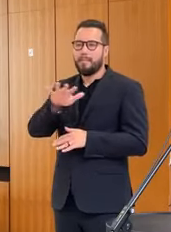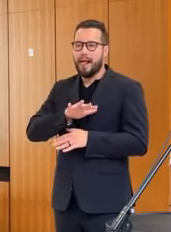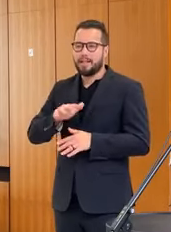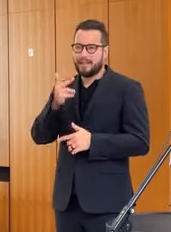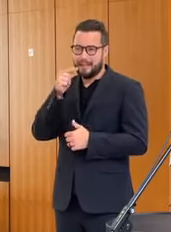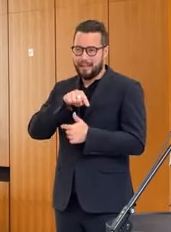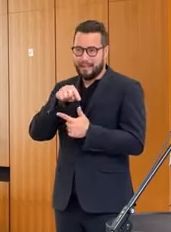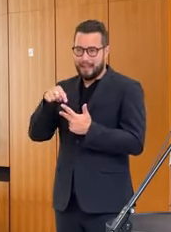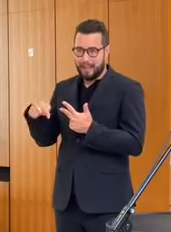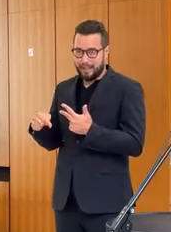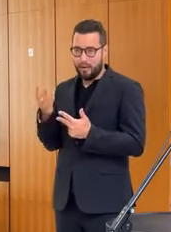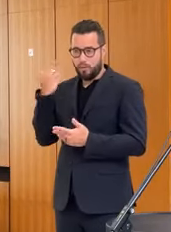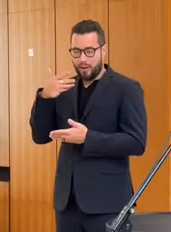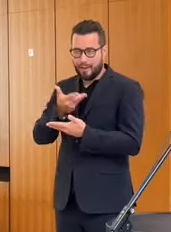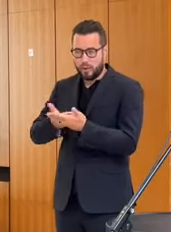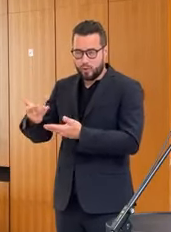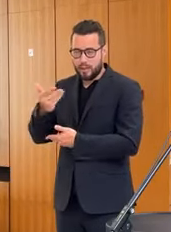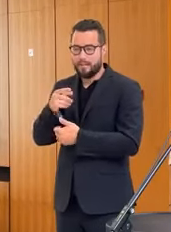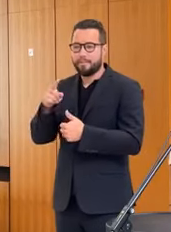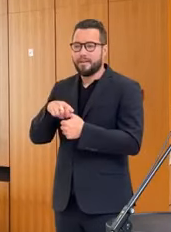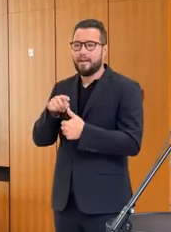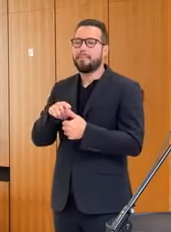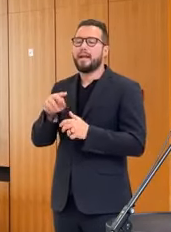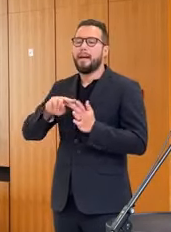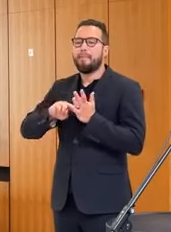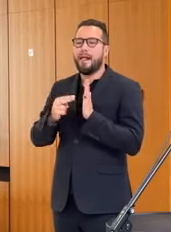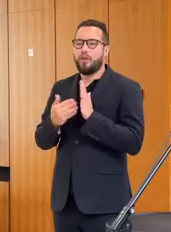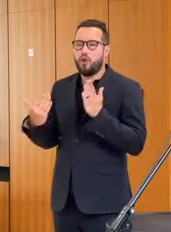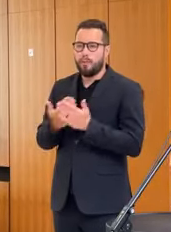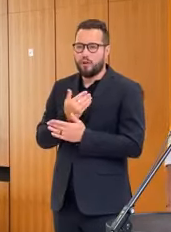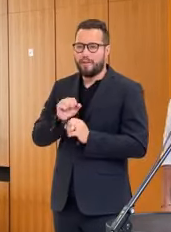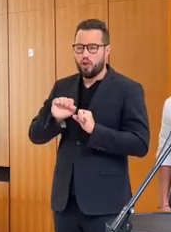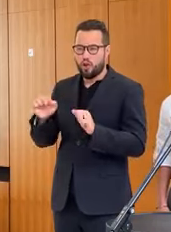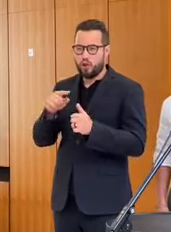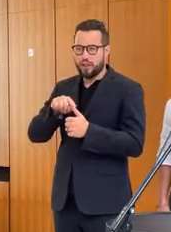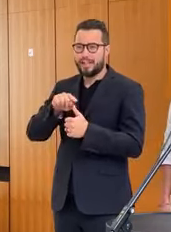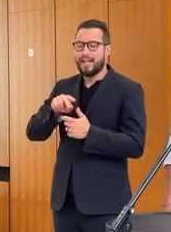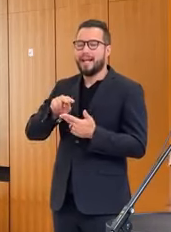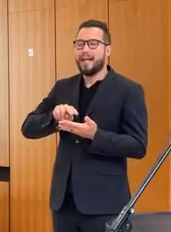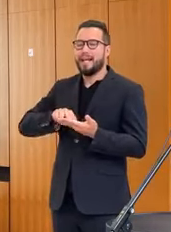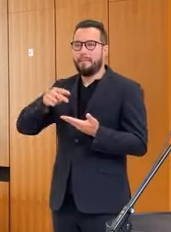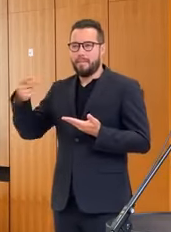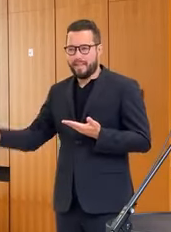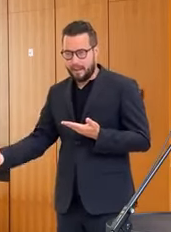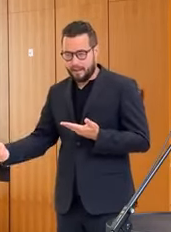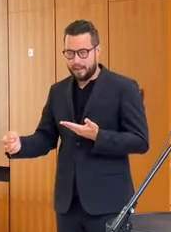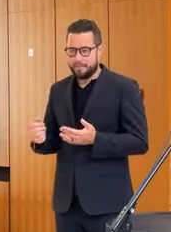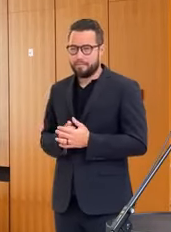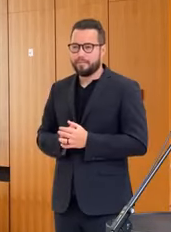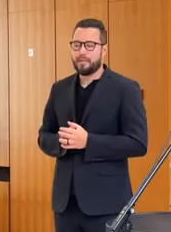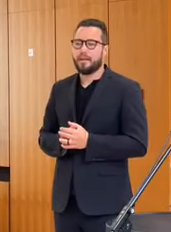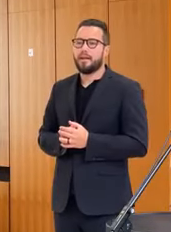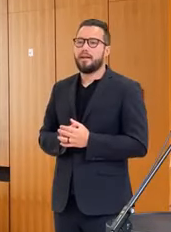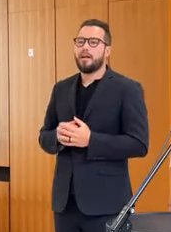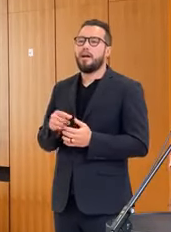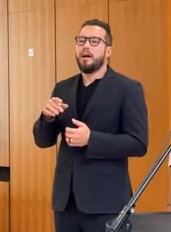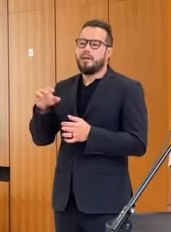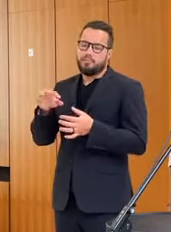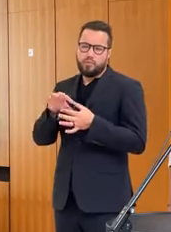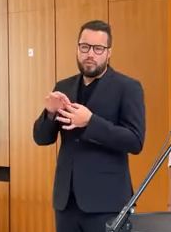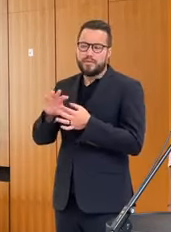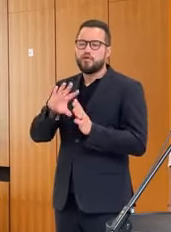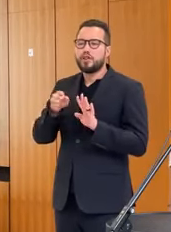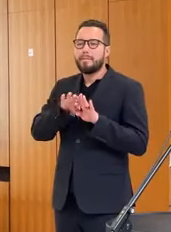Prvá sa týkala implementácie plánu obnovy a dovolnosti a s tým spojenými uzneseniami voči jednotlivým rezortom.